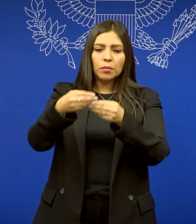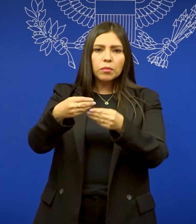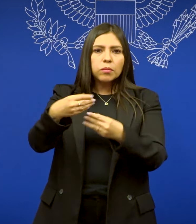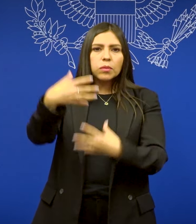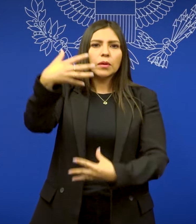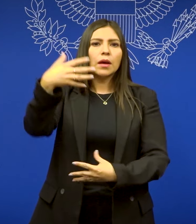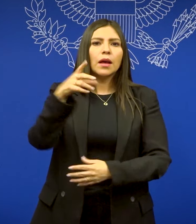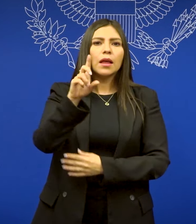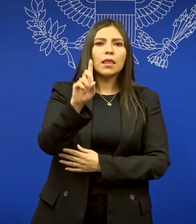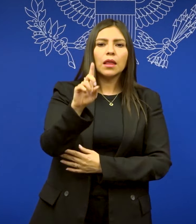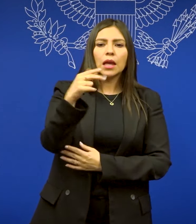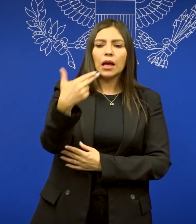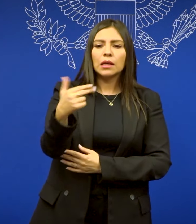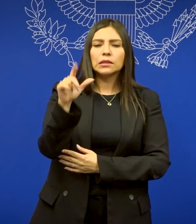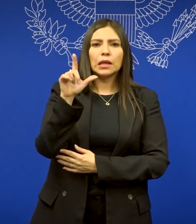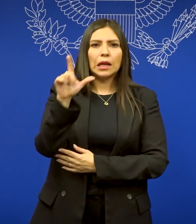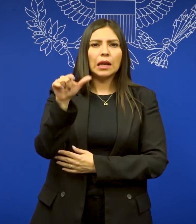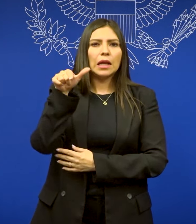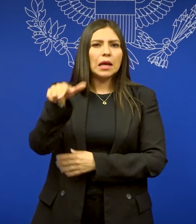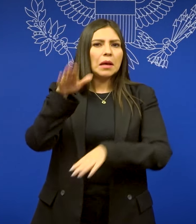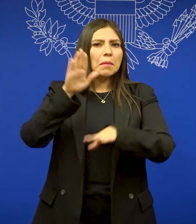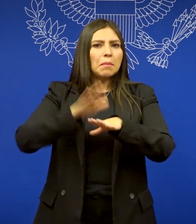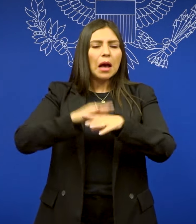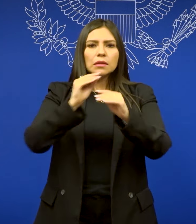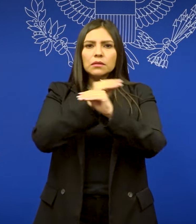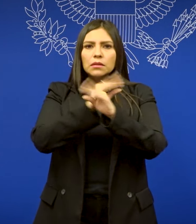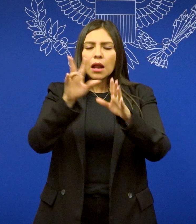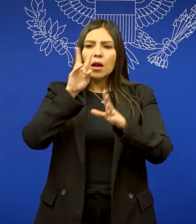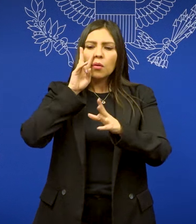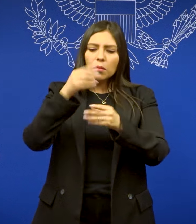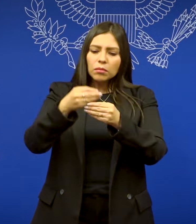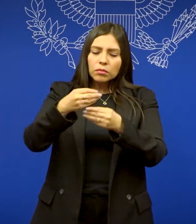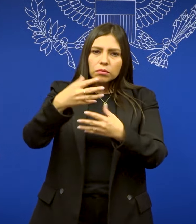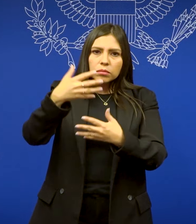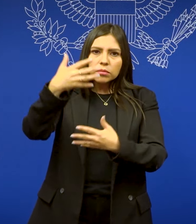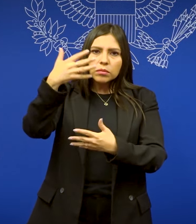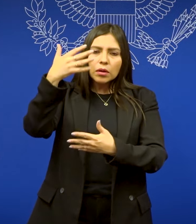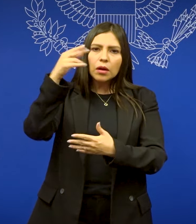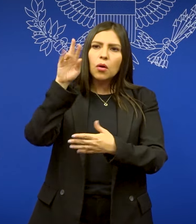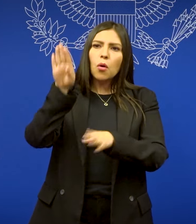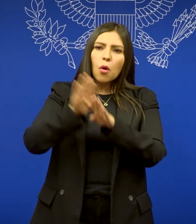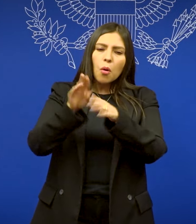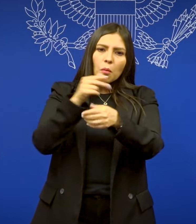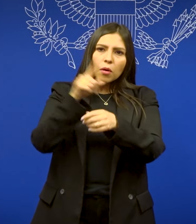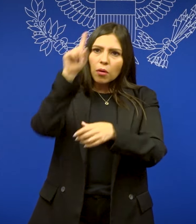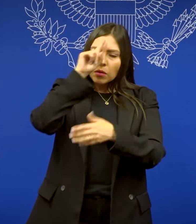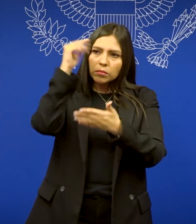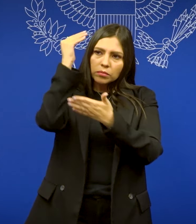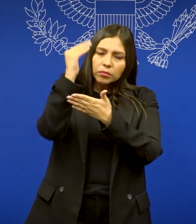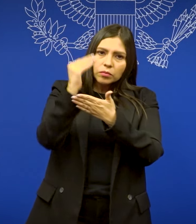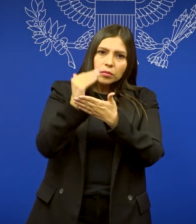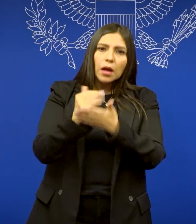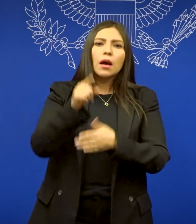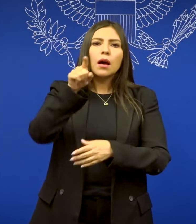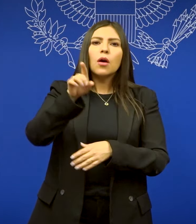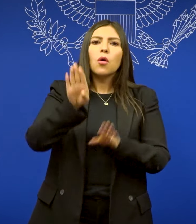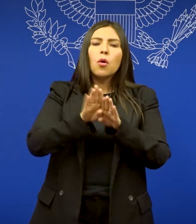dar clic en el dato, se despliega la página de DHL en donde encontrarás los detalles correspondientes para